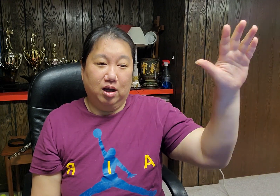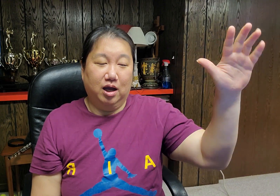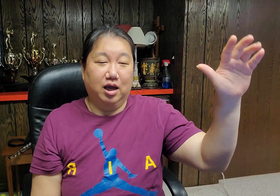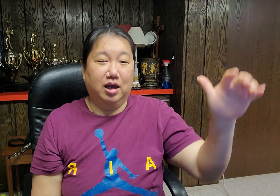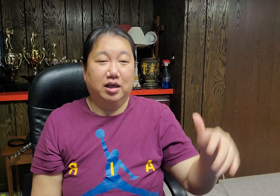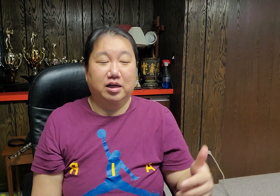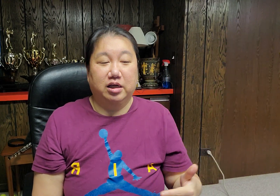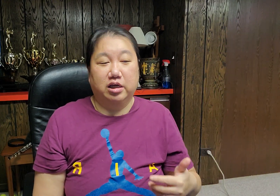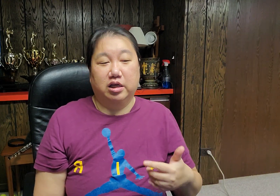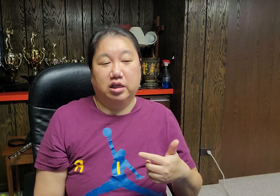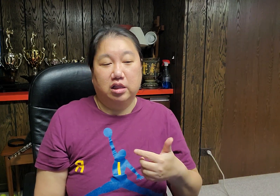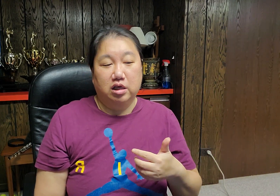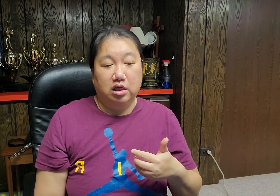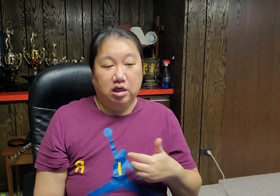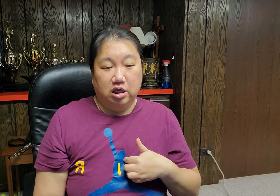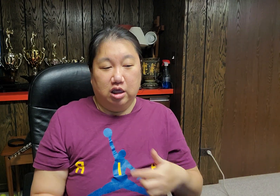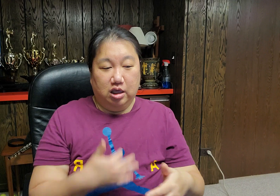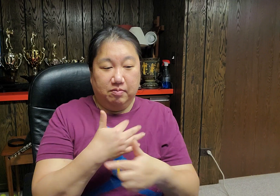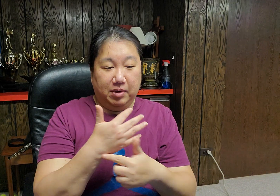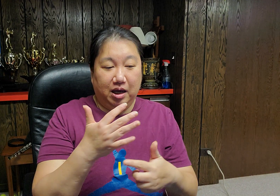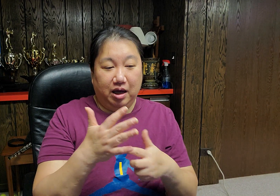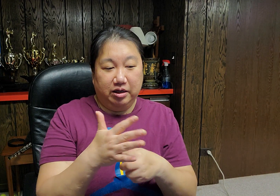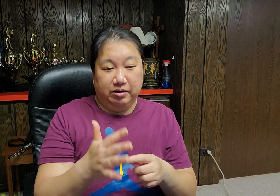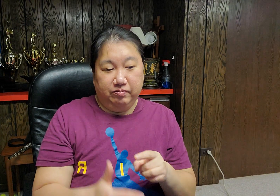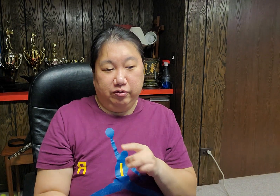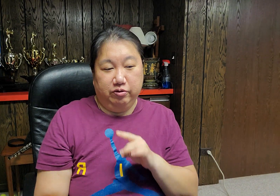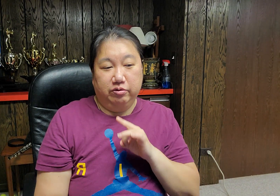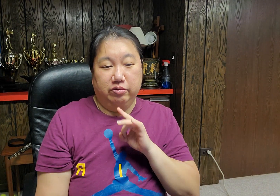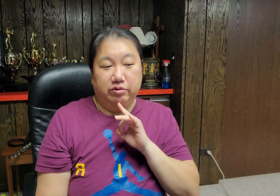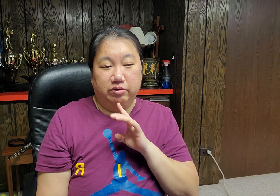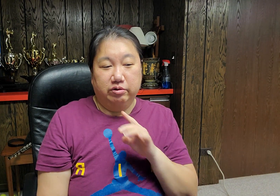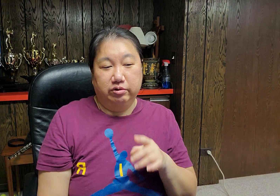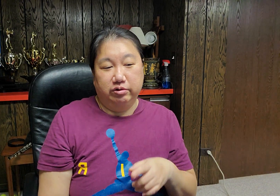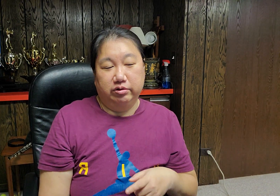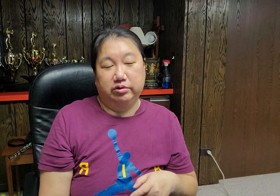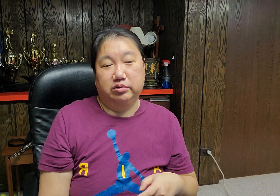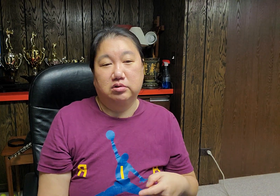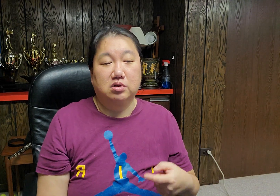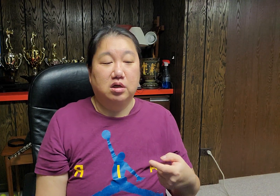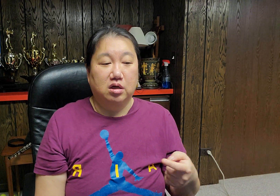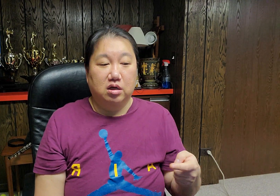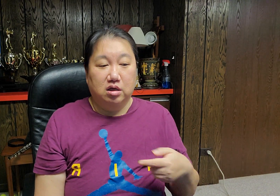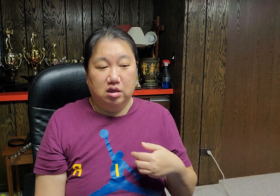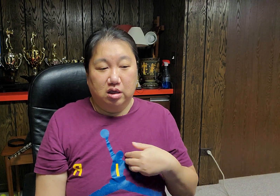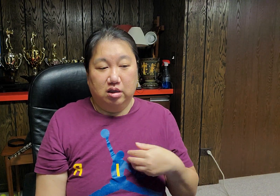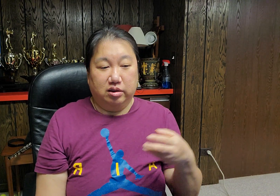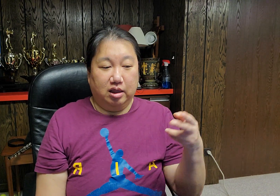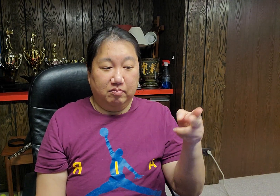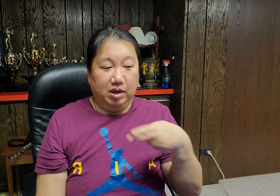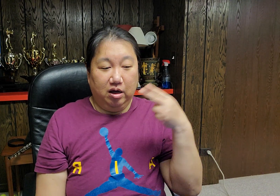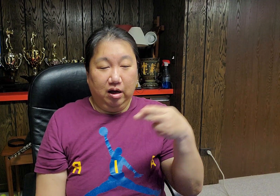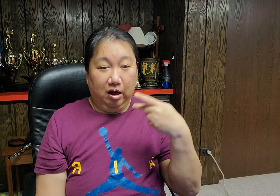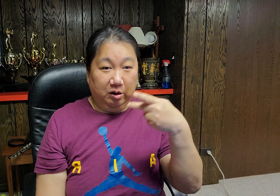사모하네 네 마음군 이 젊명